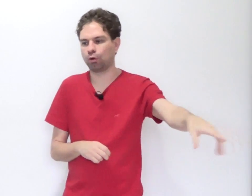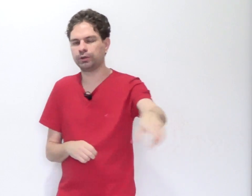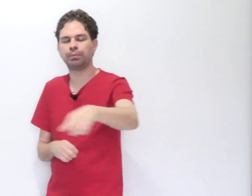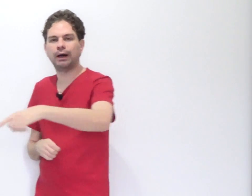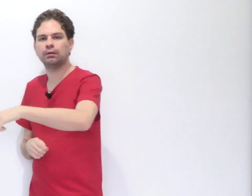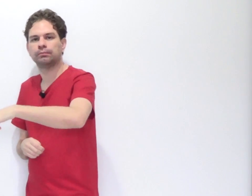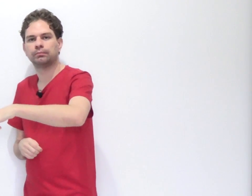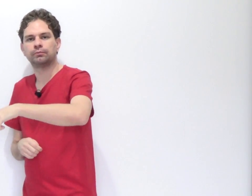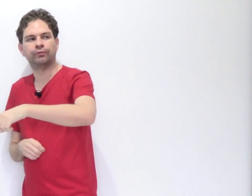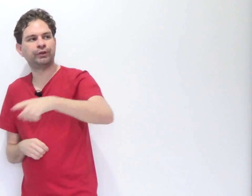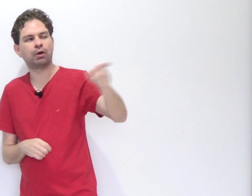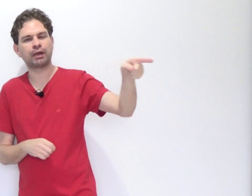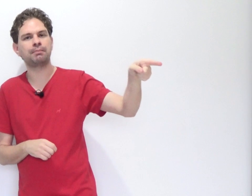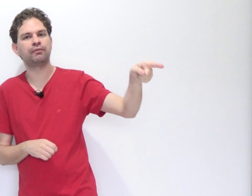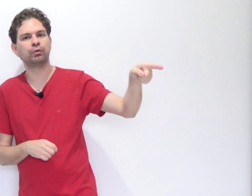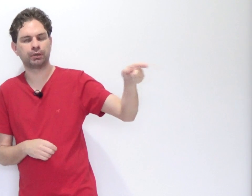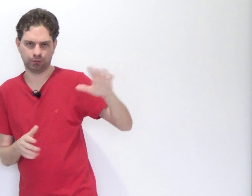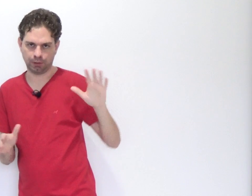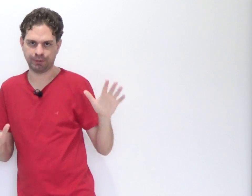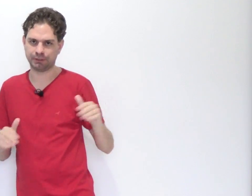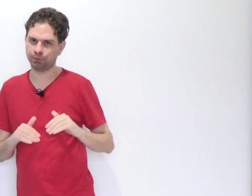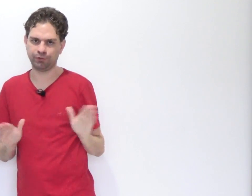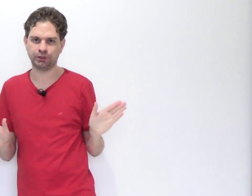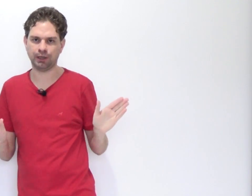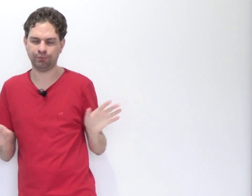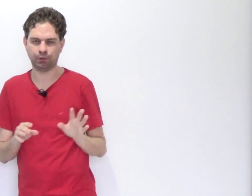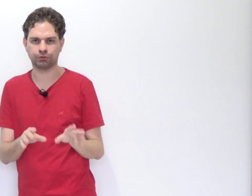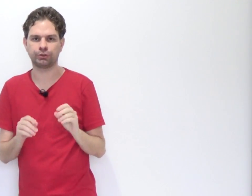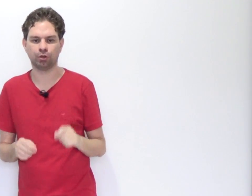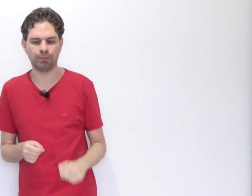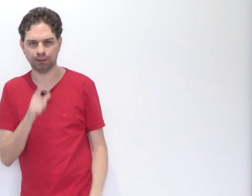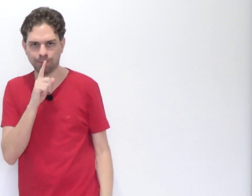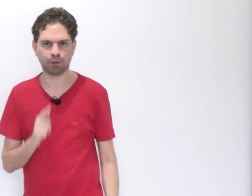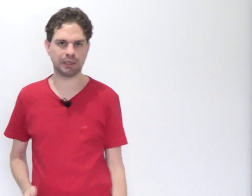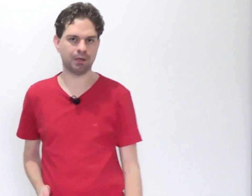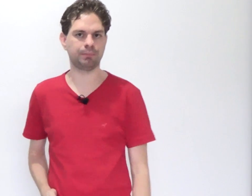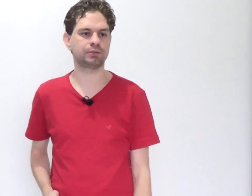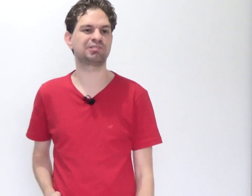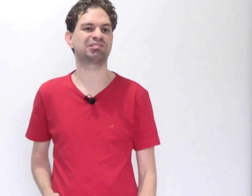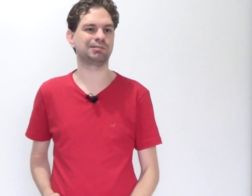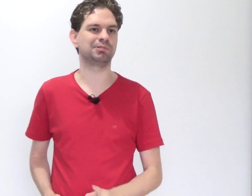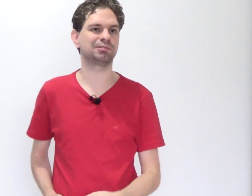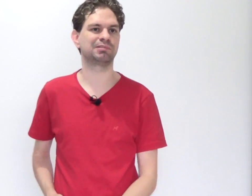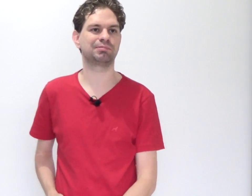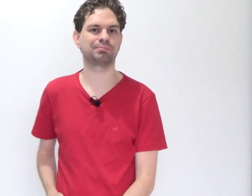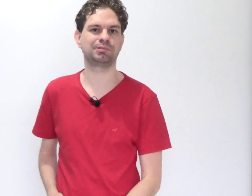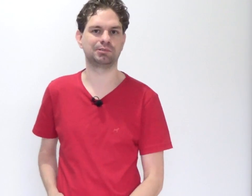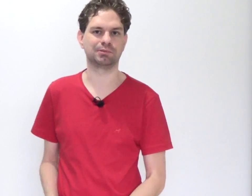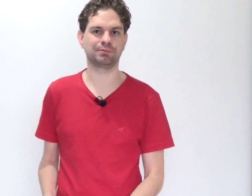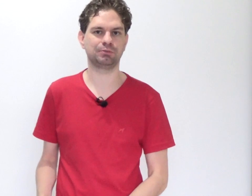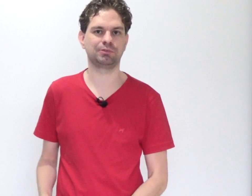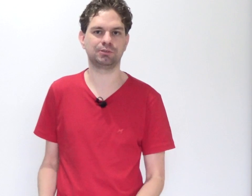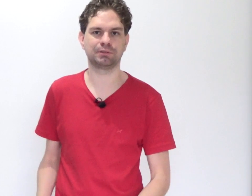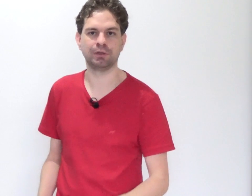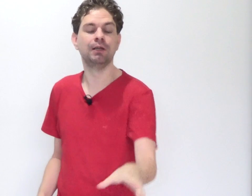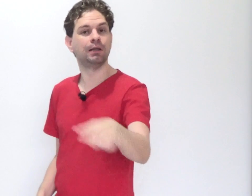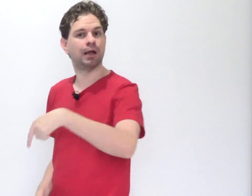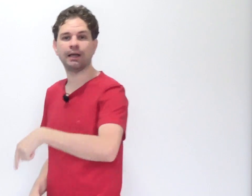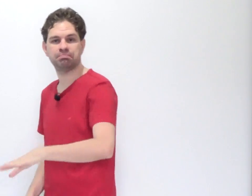estou indo embora. Vi que alguém me viu, que a princípio eu não fiz ninguém refém. Eu consegui roubar lá na boa, sabe? As minhas se esclamam na eu ganho dinheiro, ganho dinheiro, ganho Aí